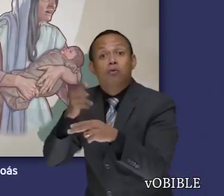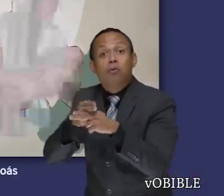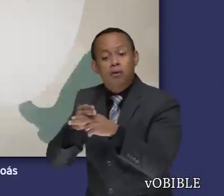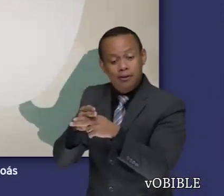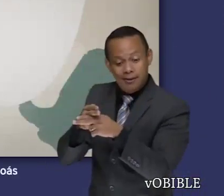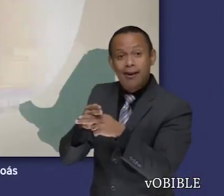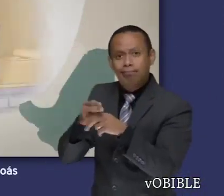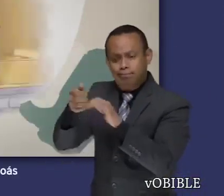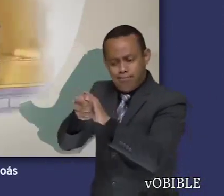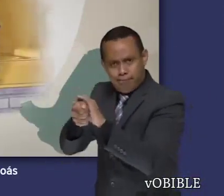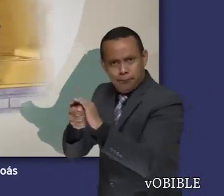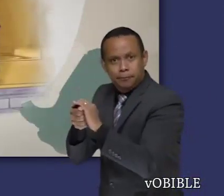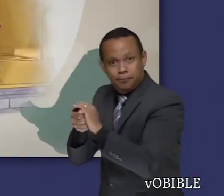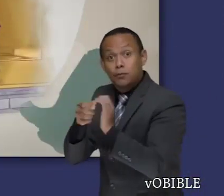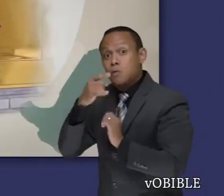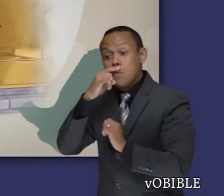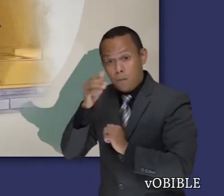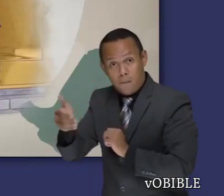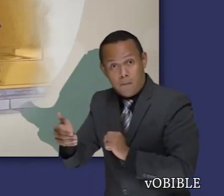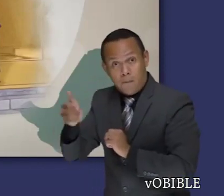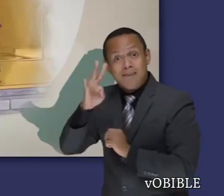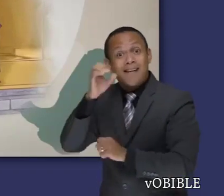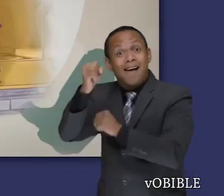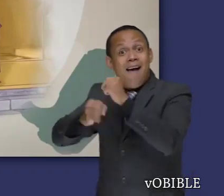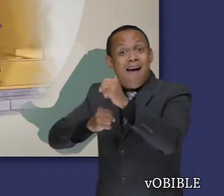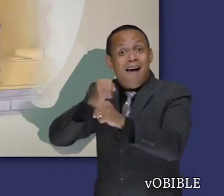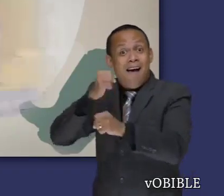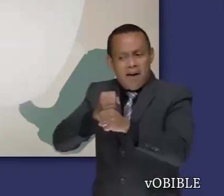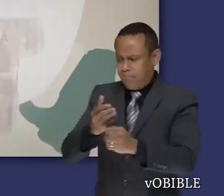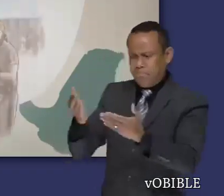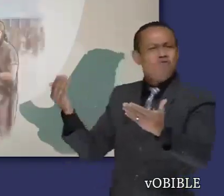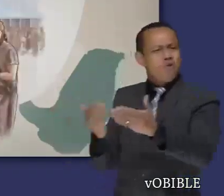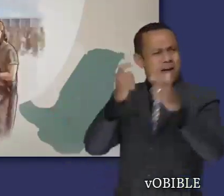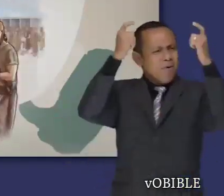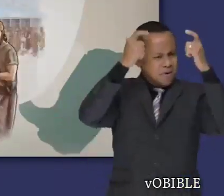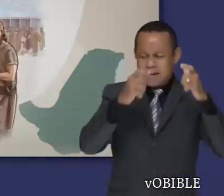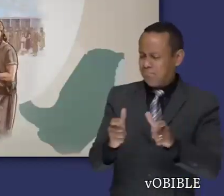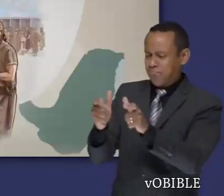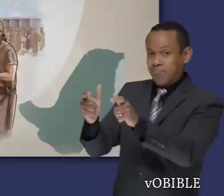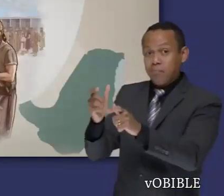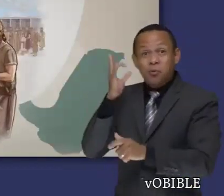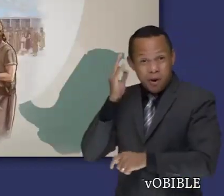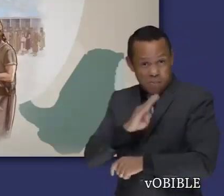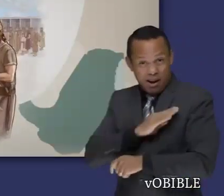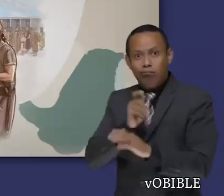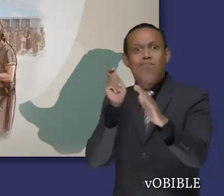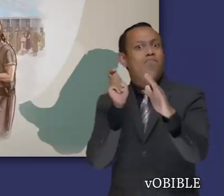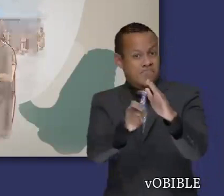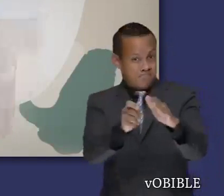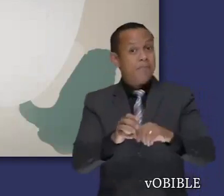Jehoás. Cuando Jehoás tiene siete años, se convierte en rey, y Atalía es ejecutada.